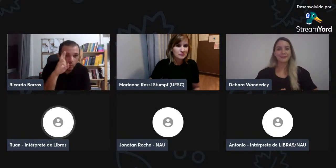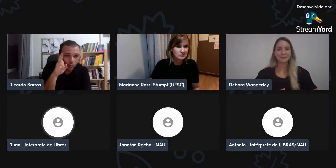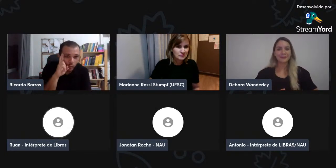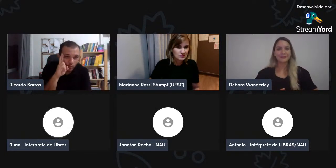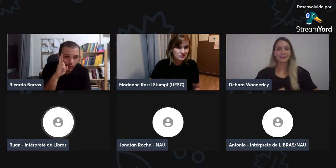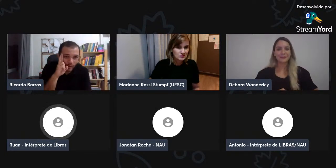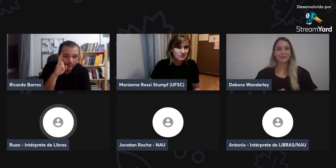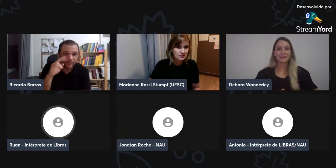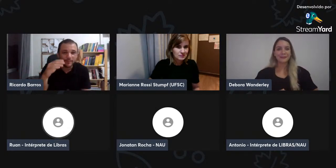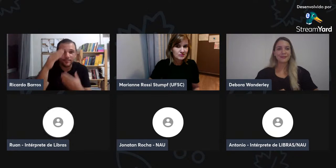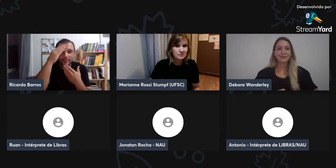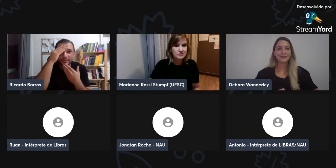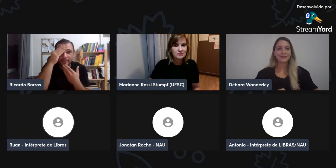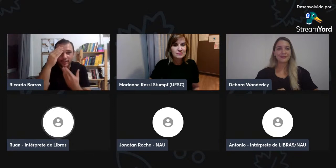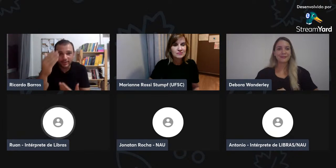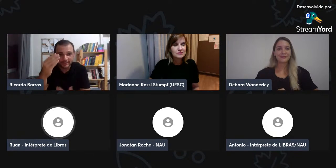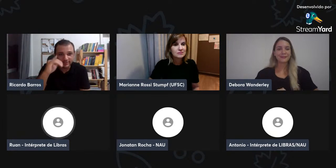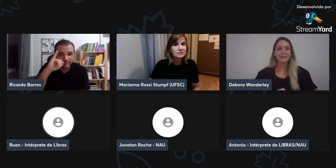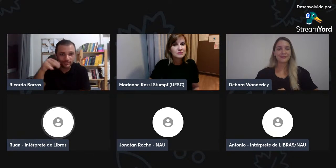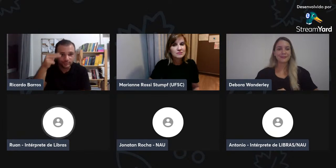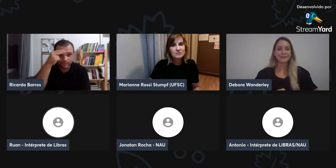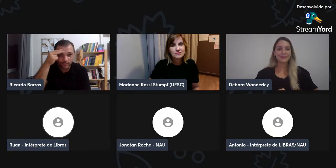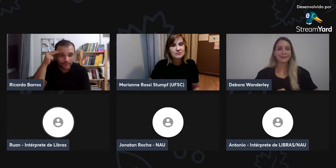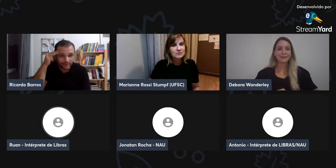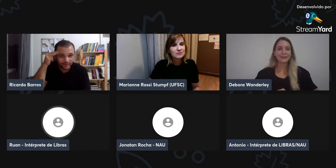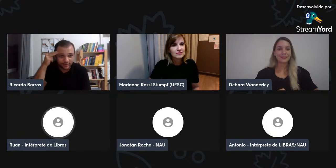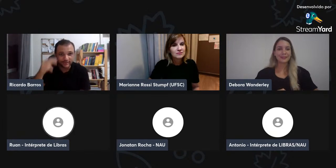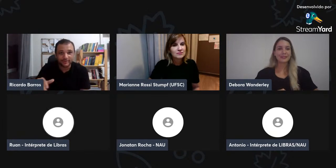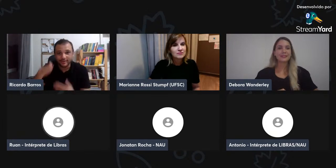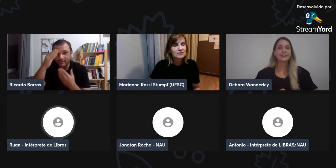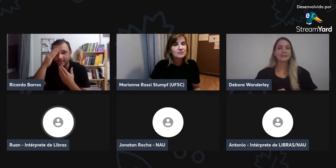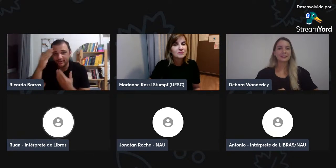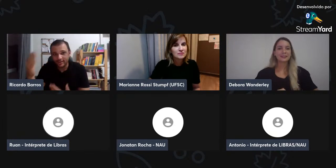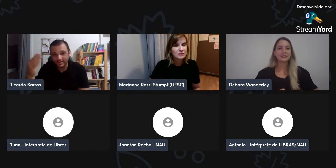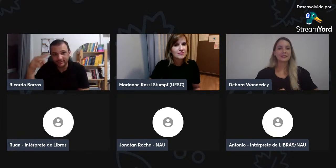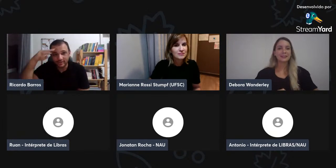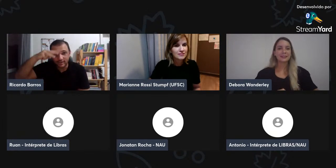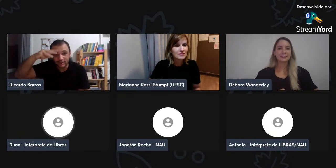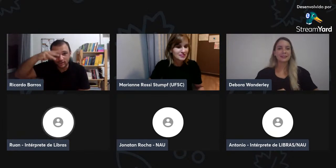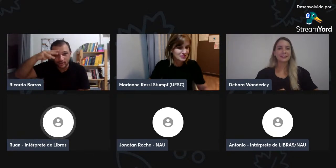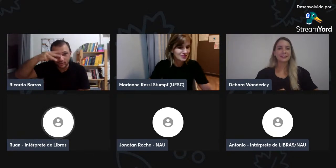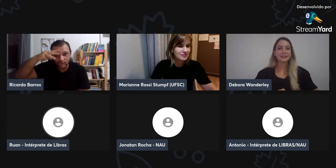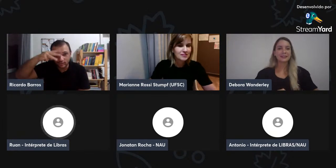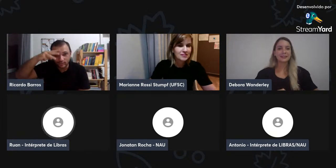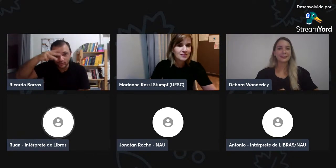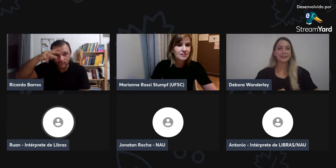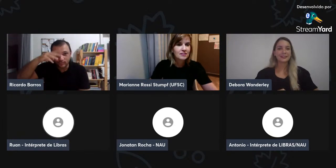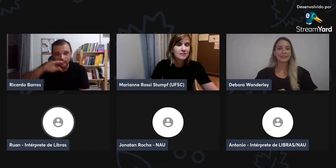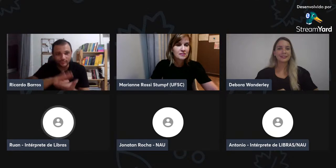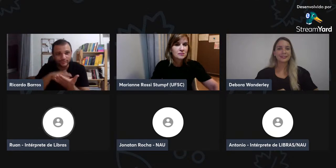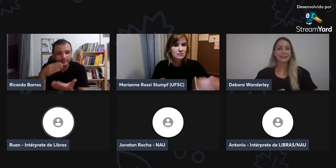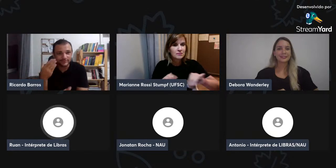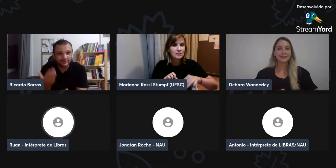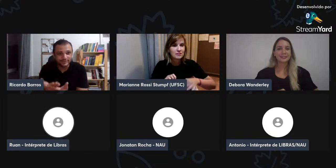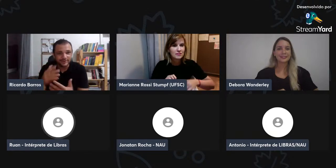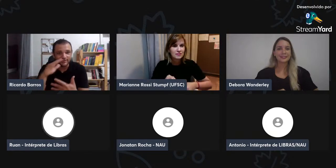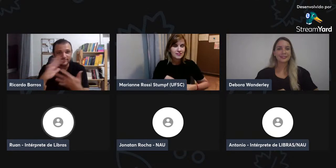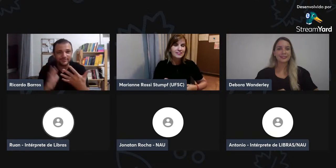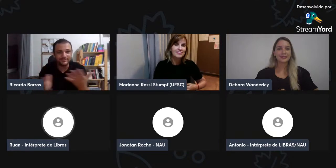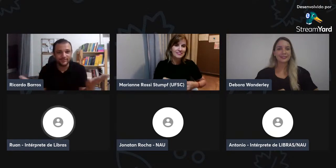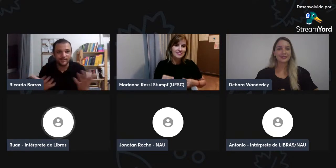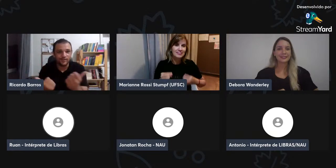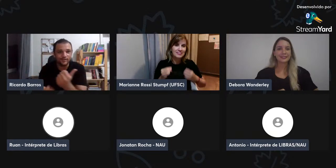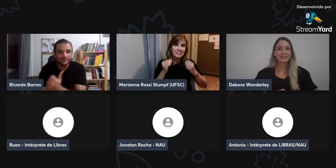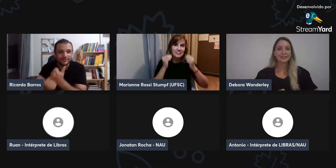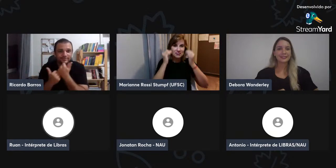assistiram, a live, obrigado ao intérprete de livros, Juan, o Jonathan, e também ao Antônio.